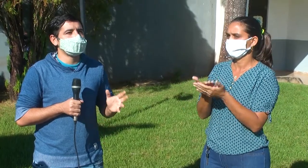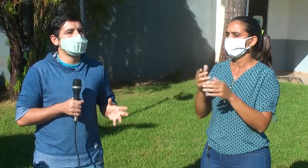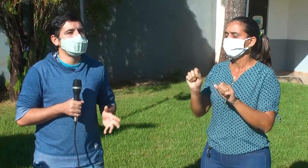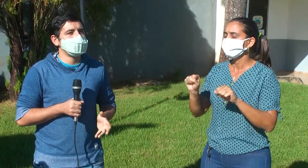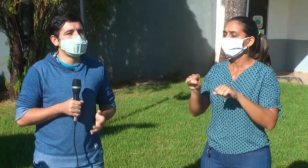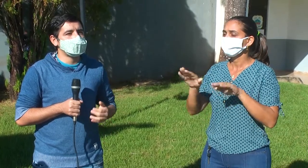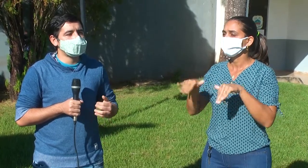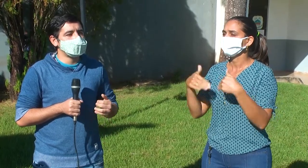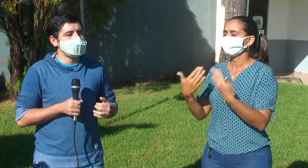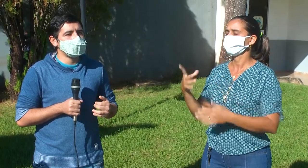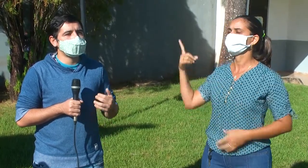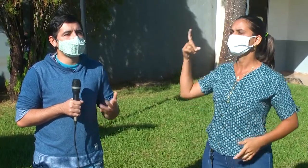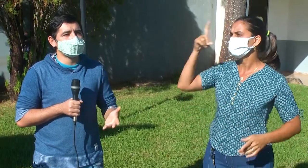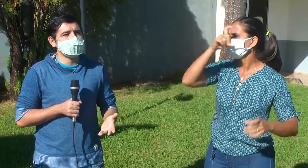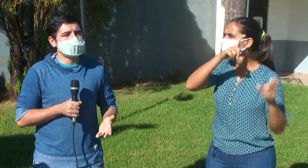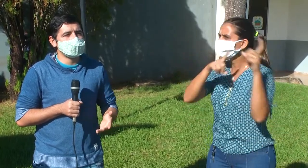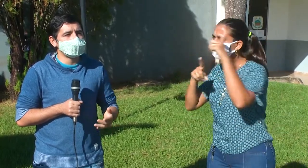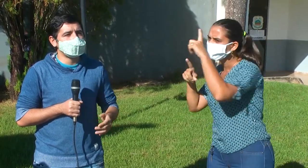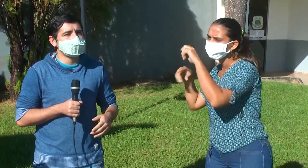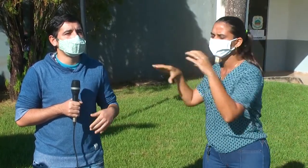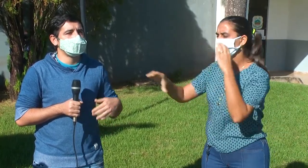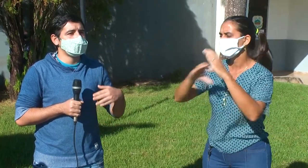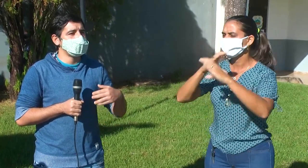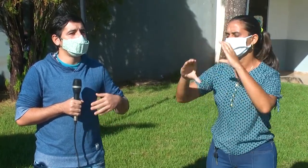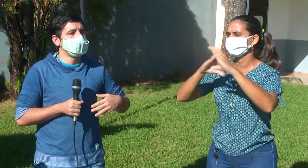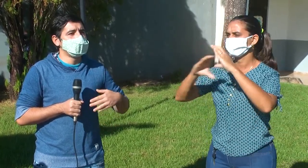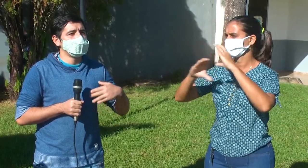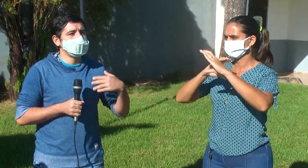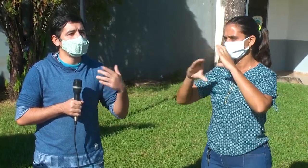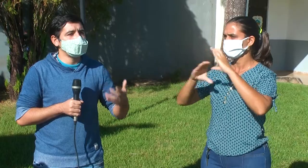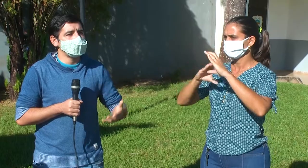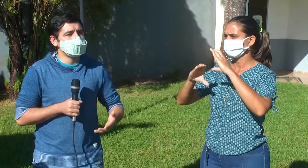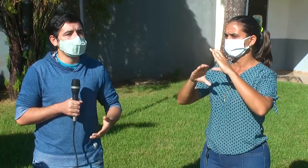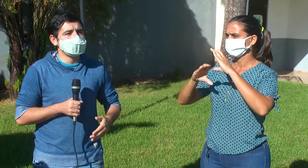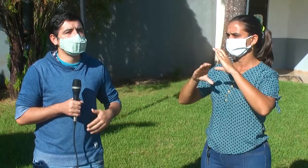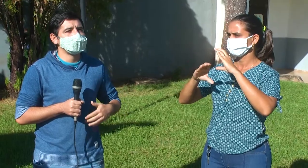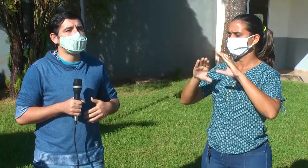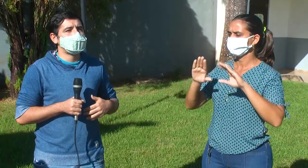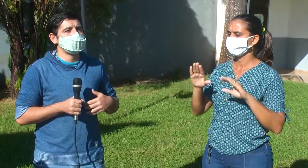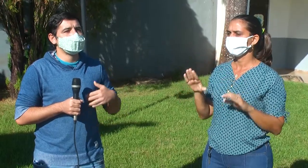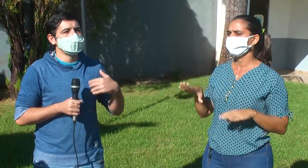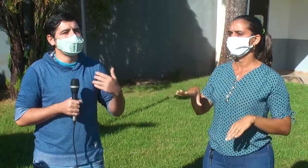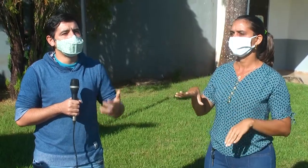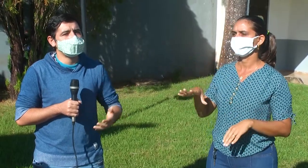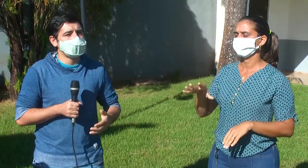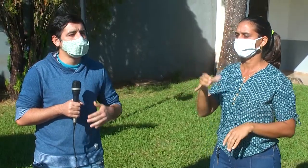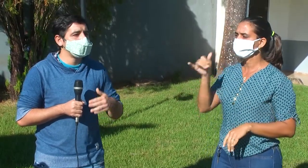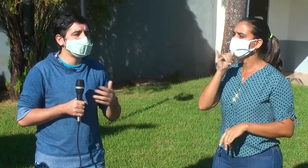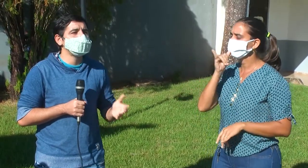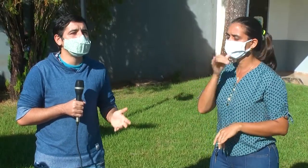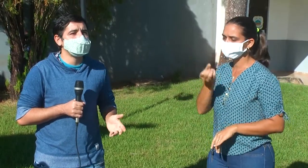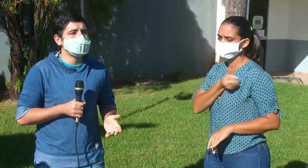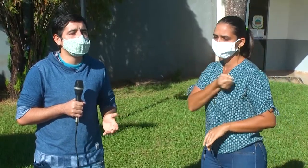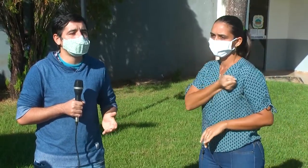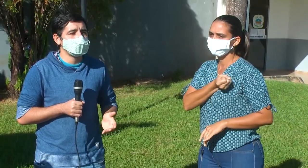essa comunidade surda poder ter acesso a essas informações, como o número de pessoas infectadas, o número de óbito, entre outras informações.